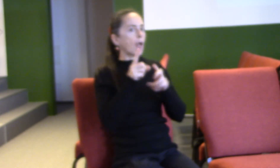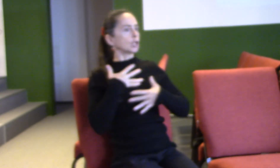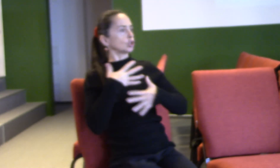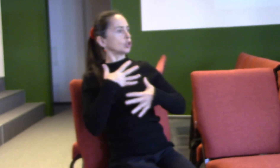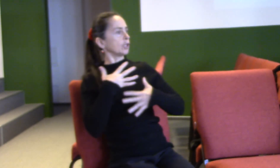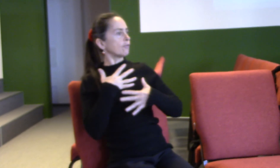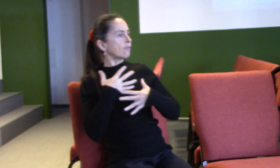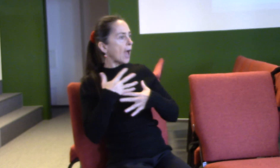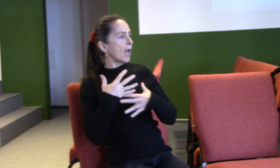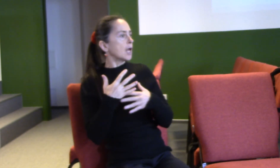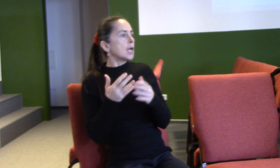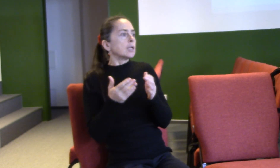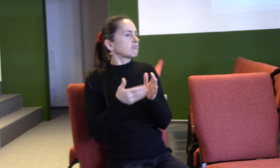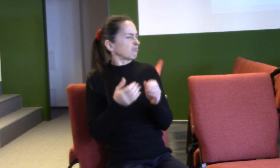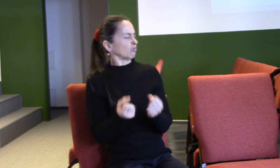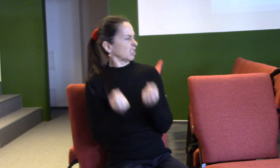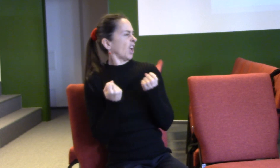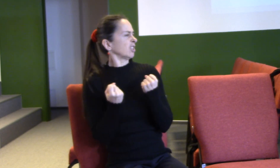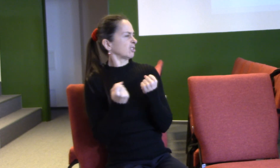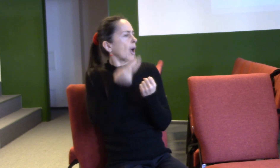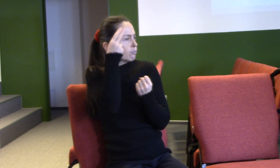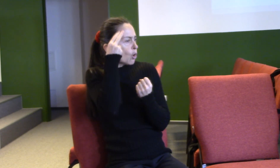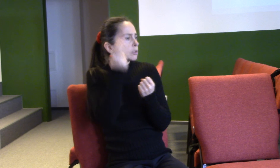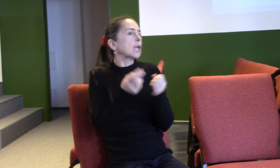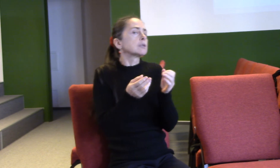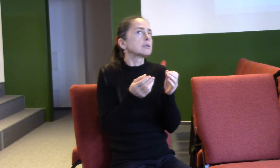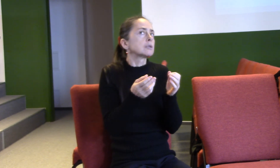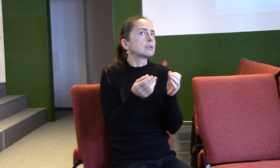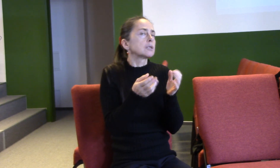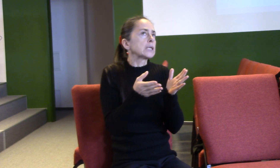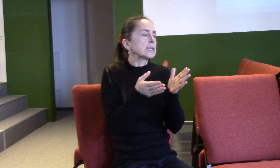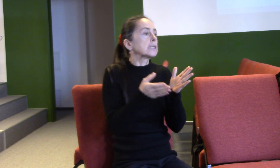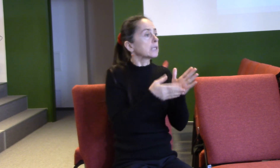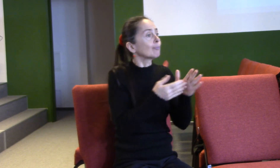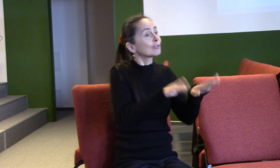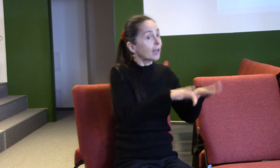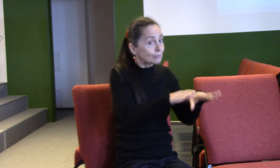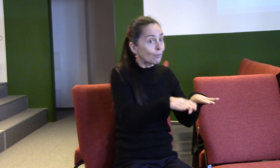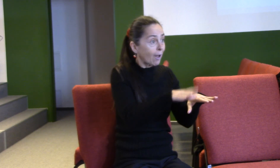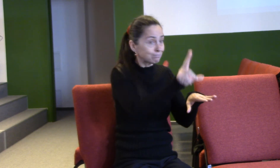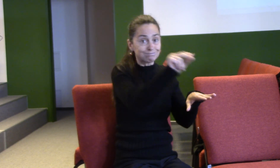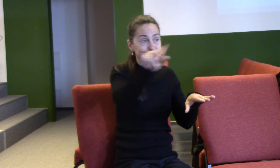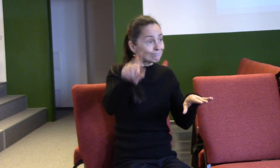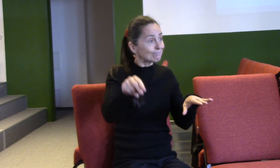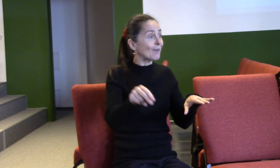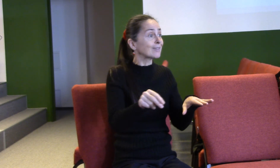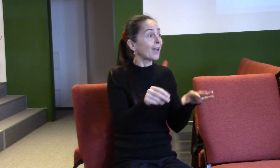je to mnohem komplikovanější. Vemte si jenom takový, když máte doma nějakého živého domácího mozlička a